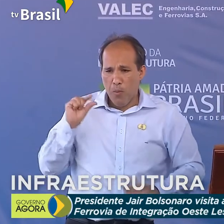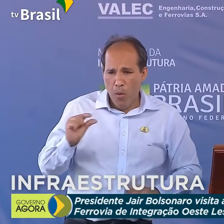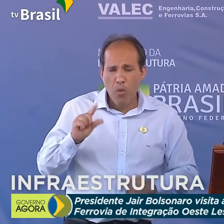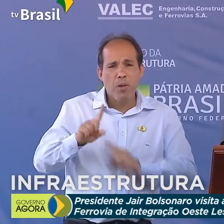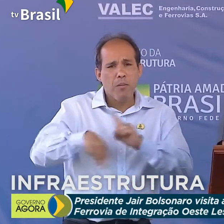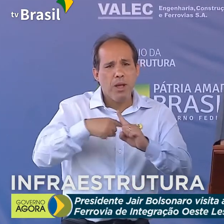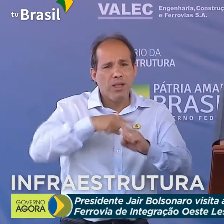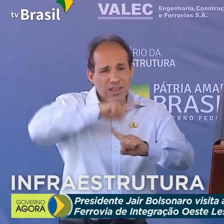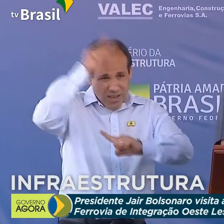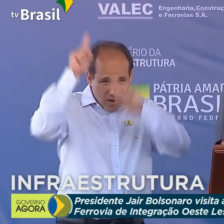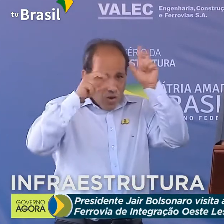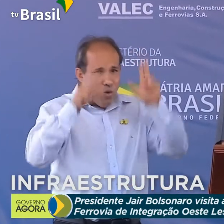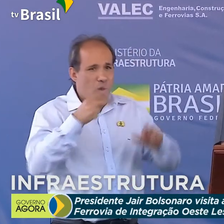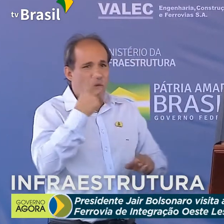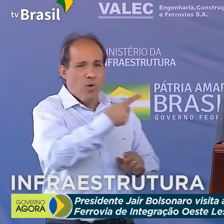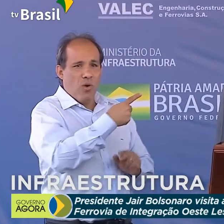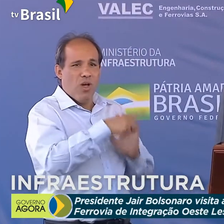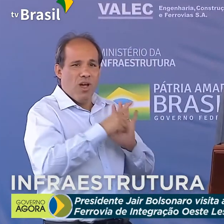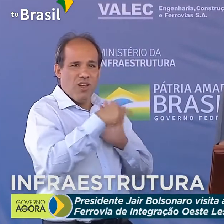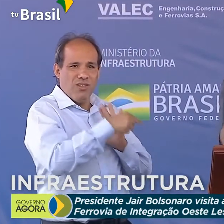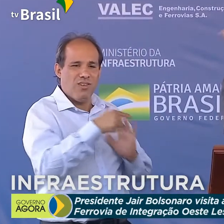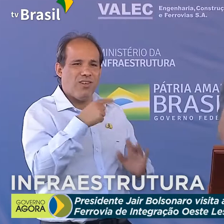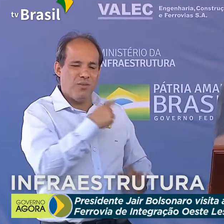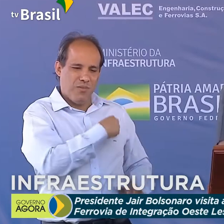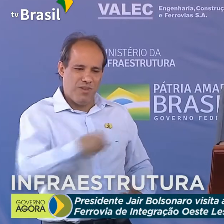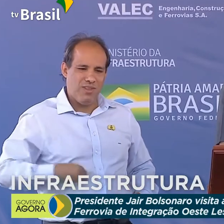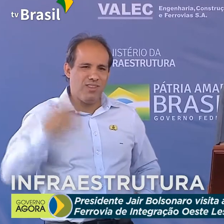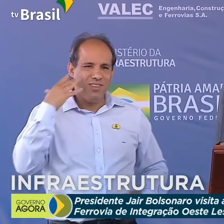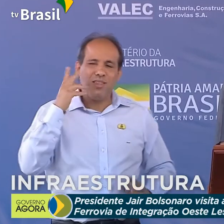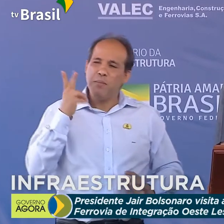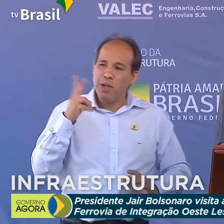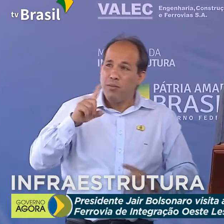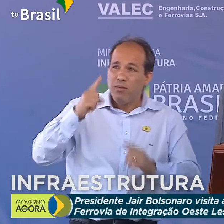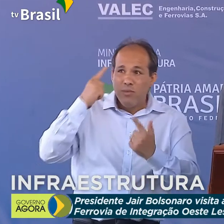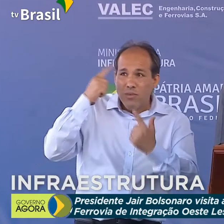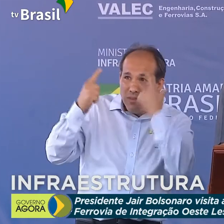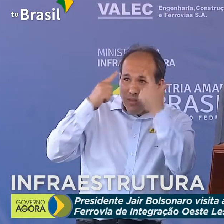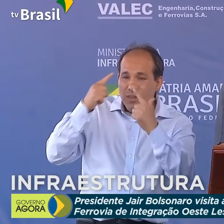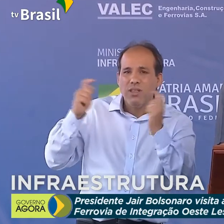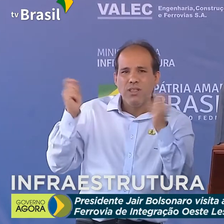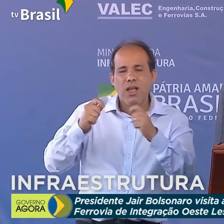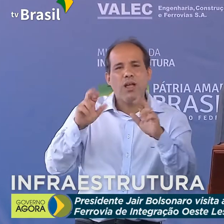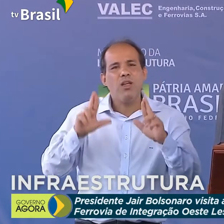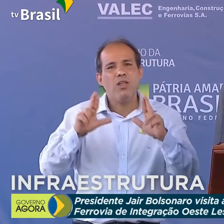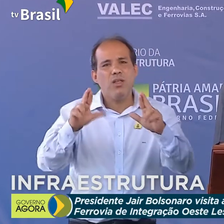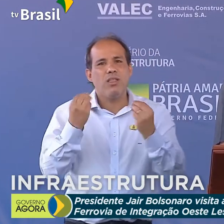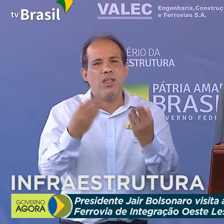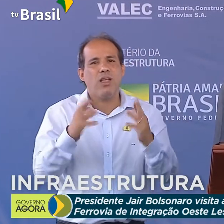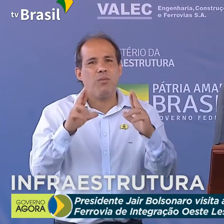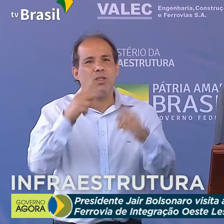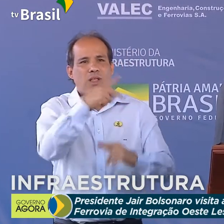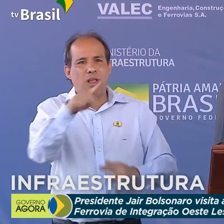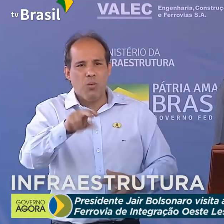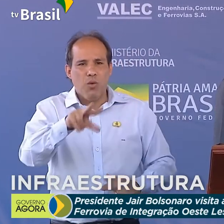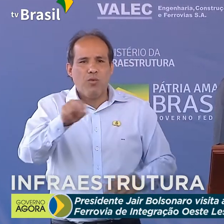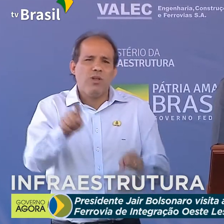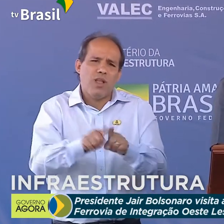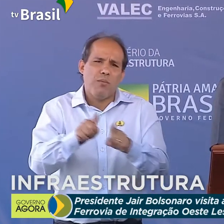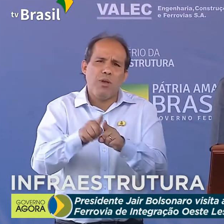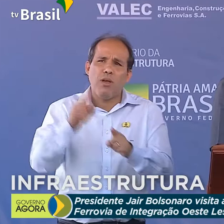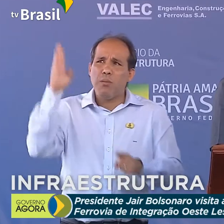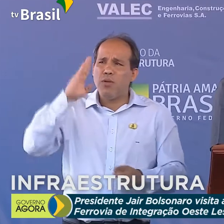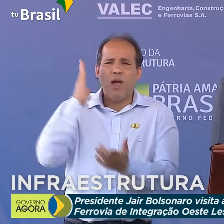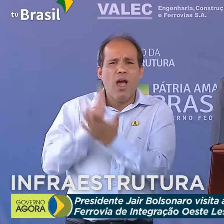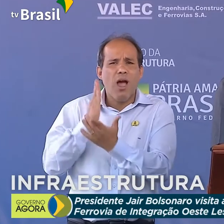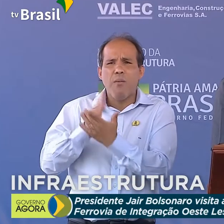criatividade, como disse o Tarcísio aqui, porque, dessa maneira, nós temos como dar esperança à nossa população e tirar o Brasil da situação